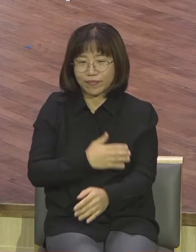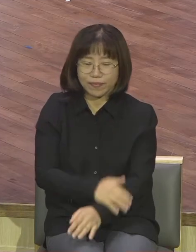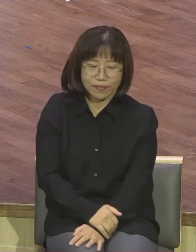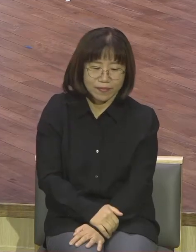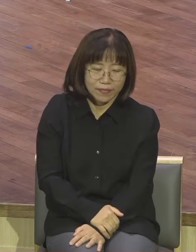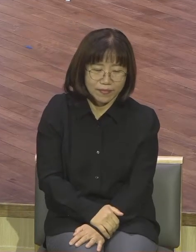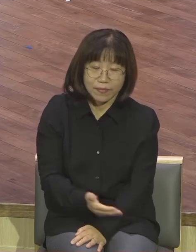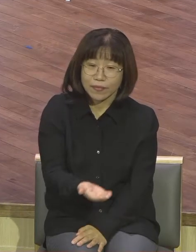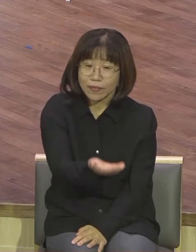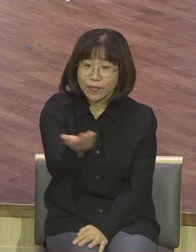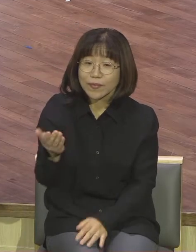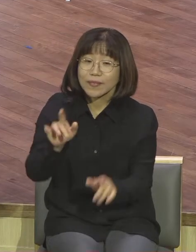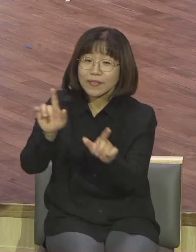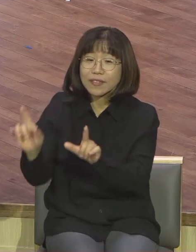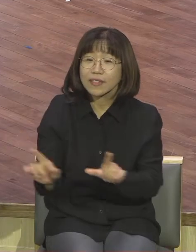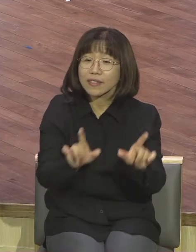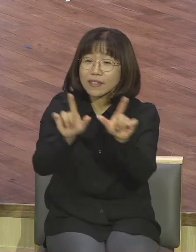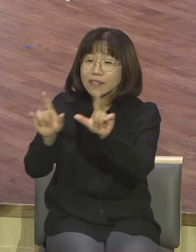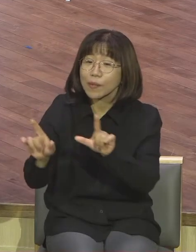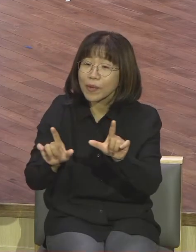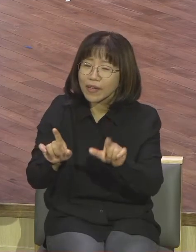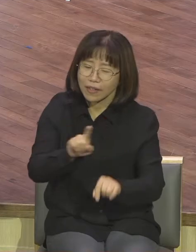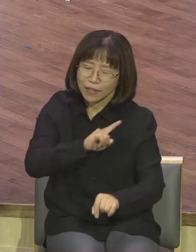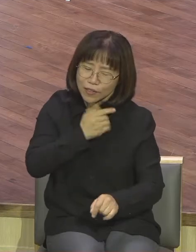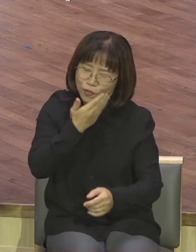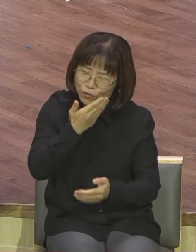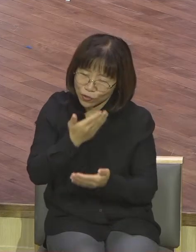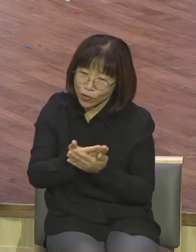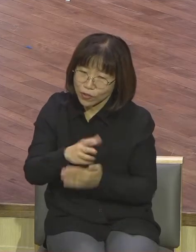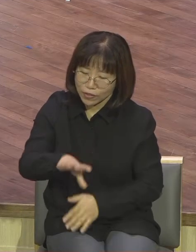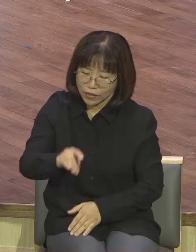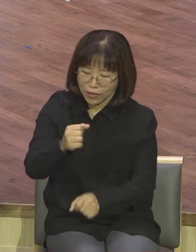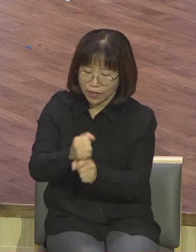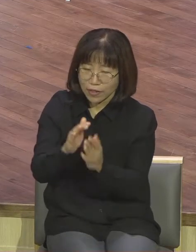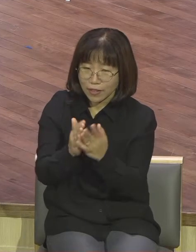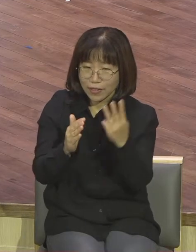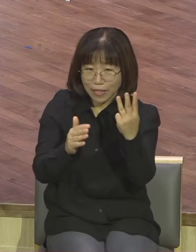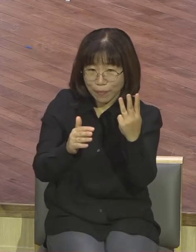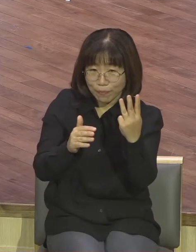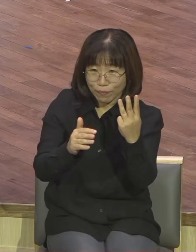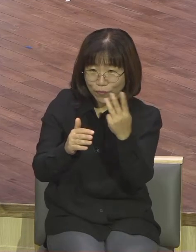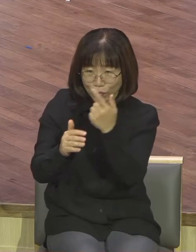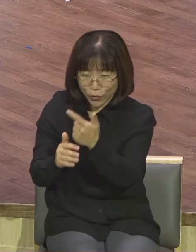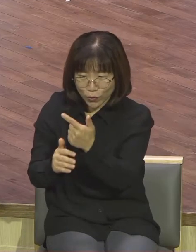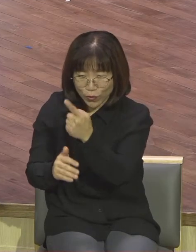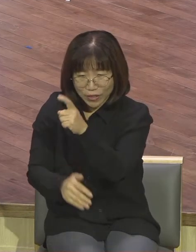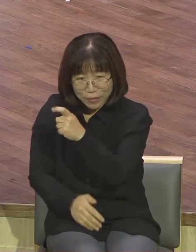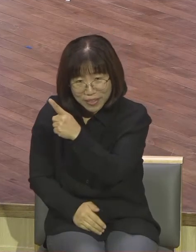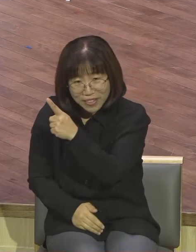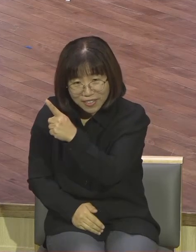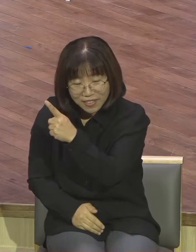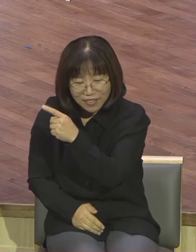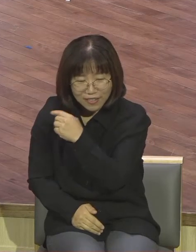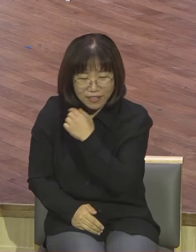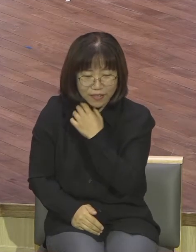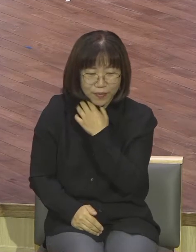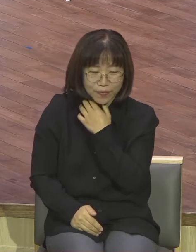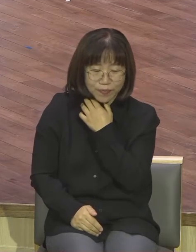삶의 우선순위가 상세지 3장 6장 11장이면 하나님이 그